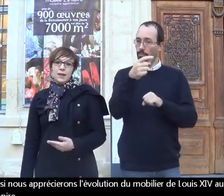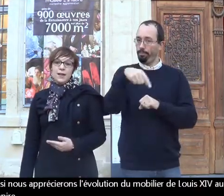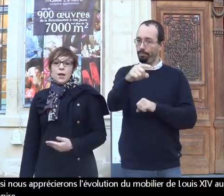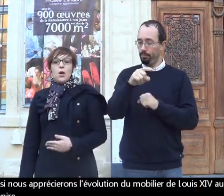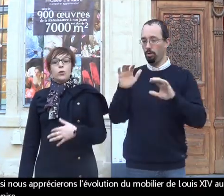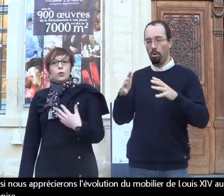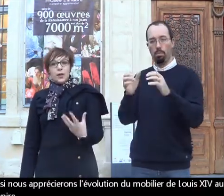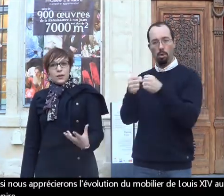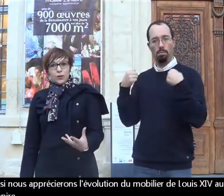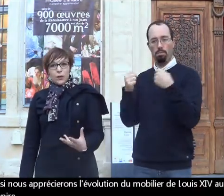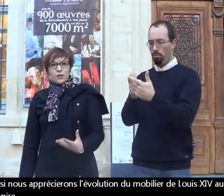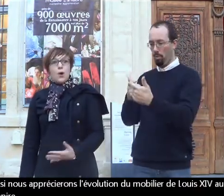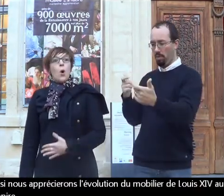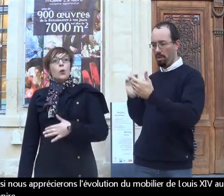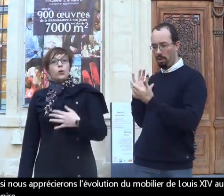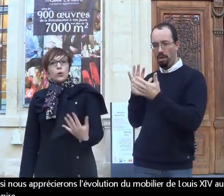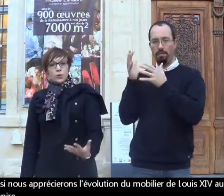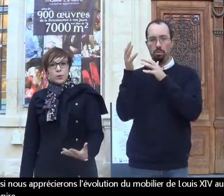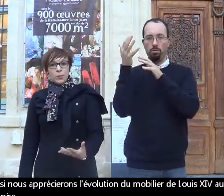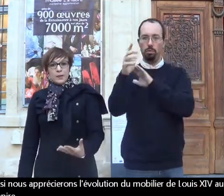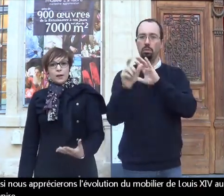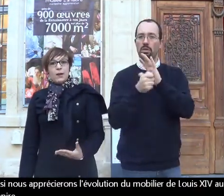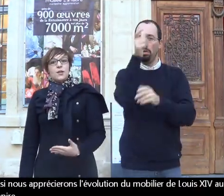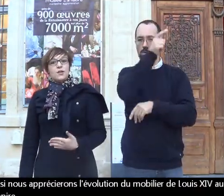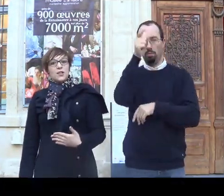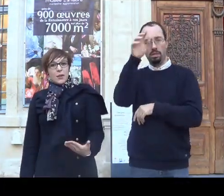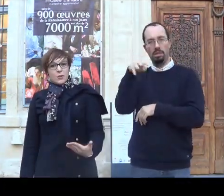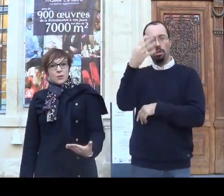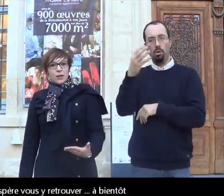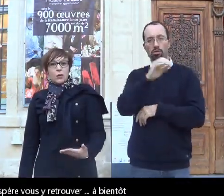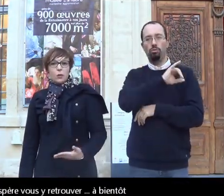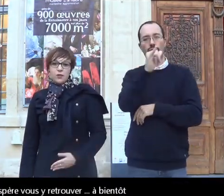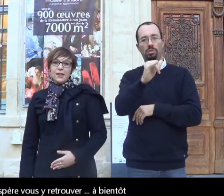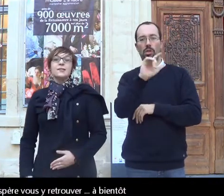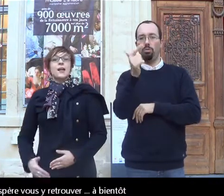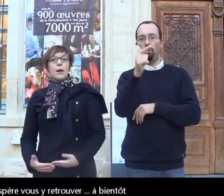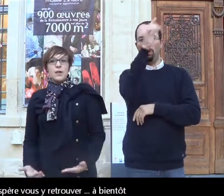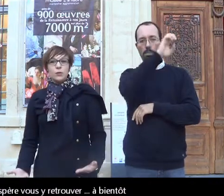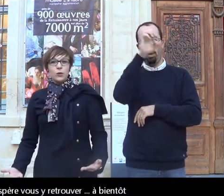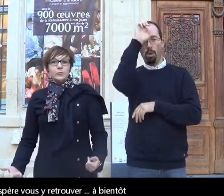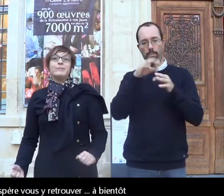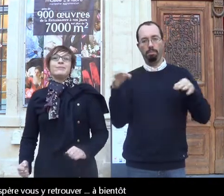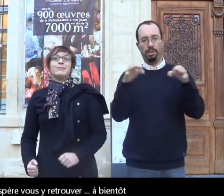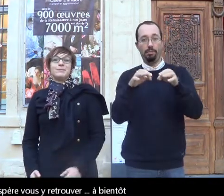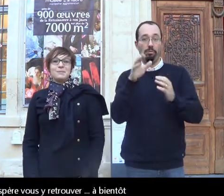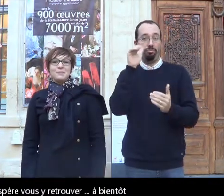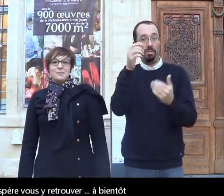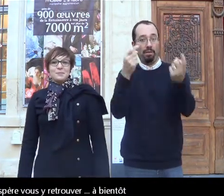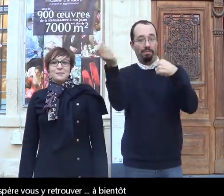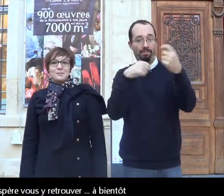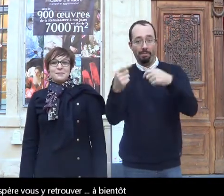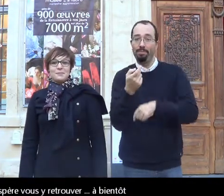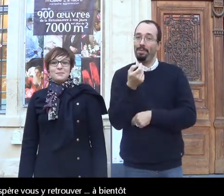du mobilier de Louis XIV au Second Empire. J'espère vous y retrouver. A bientôt !